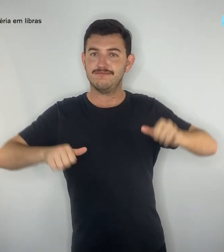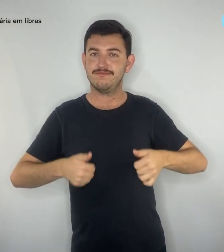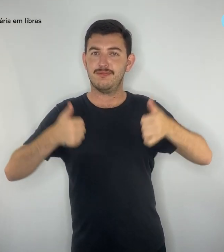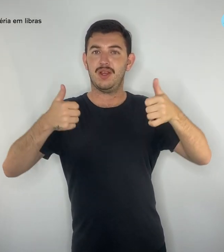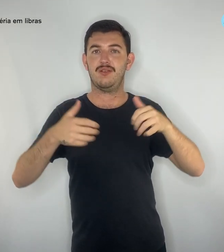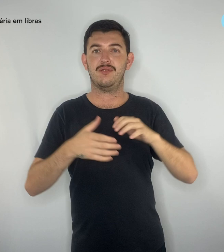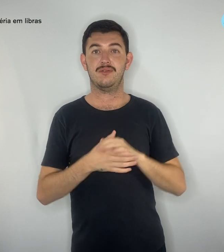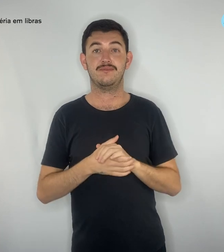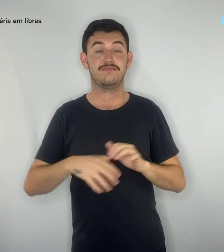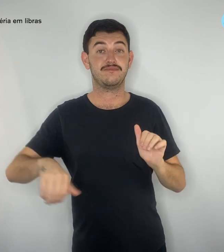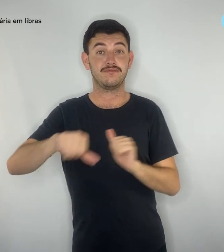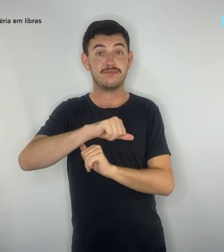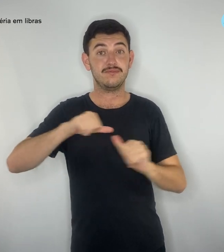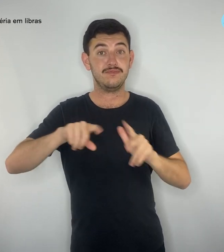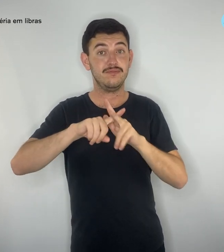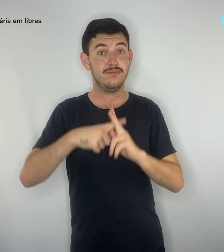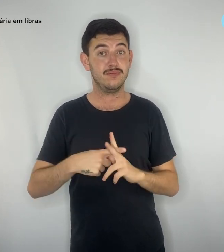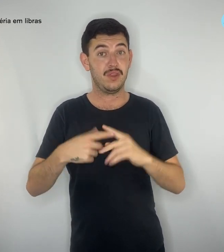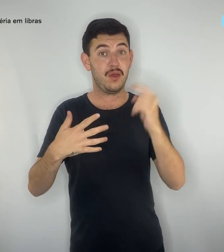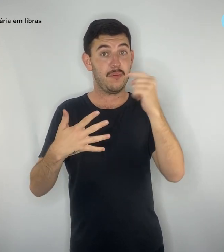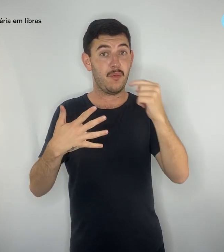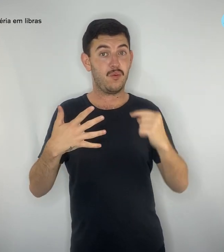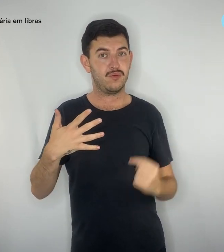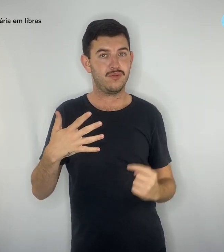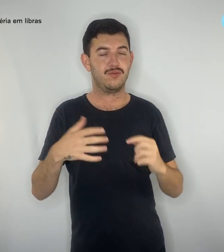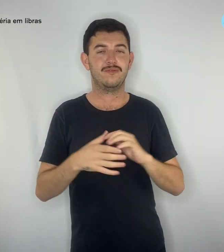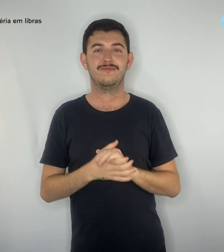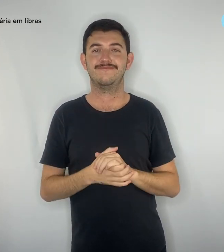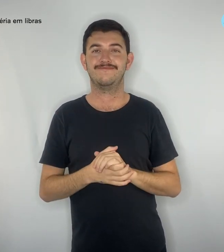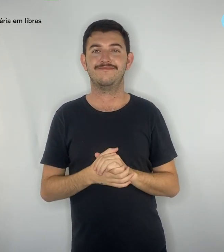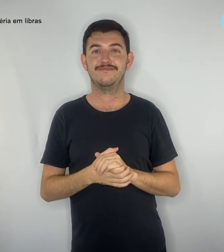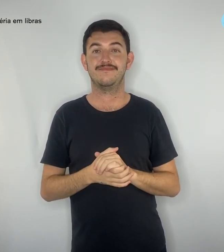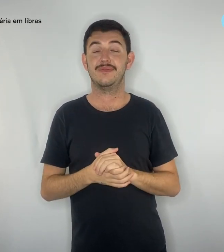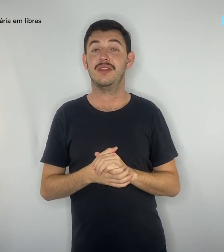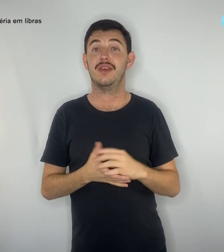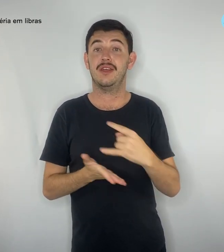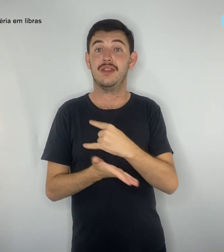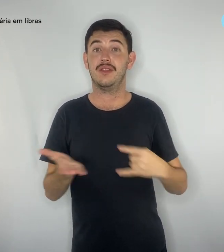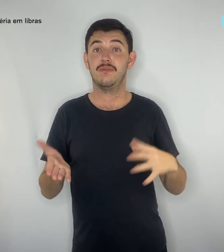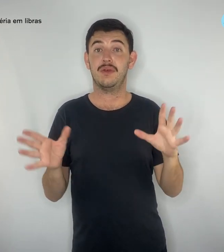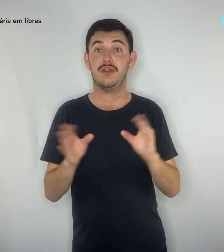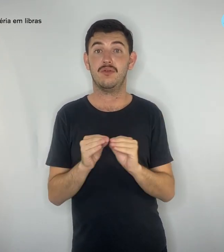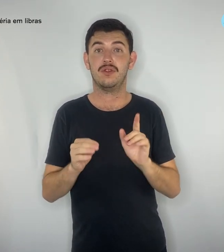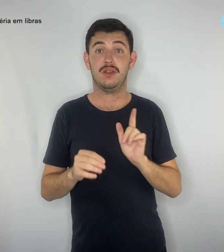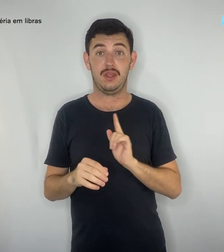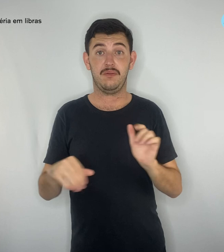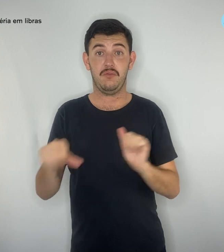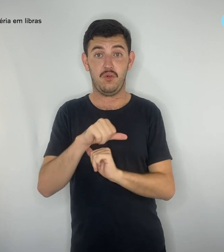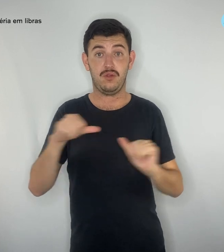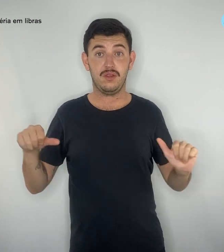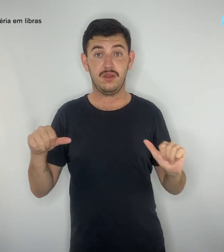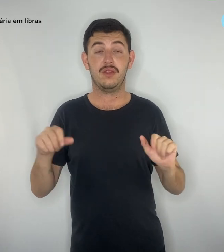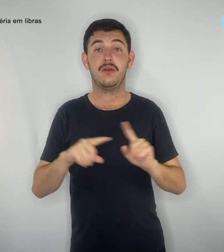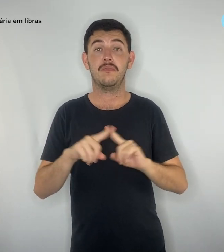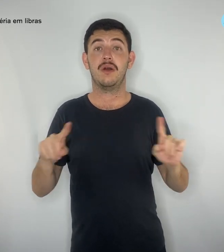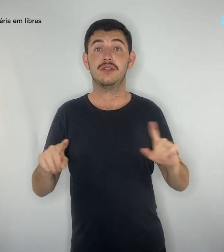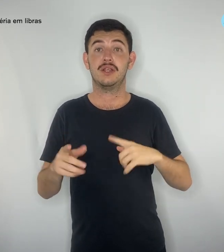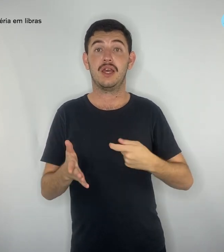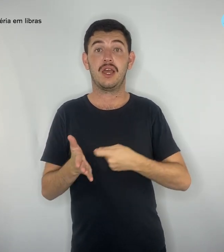Entre as mudanças feitas, a minuta termina a carga horária obrigatória para a